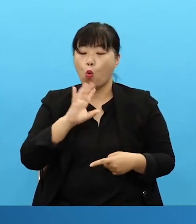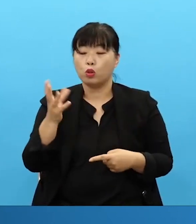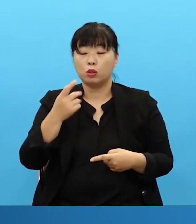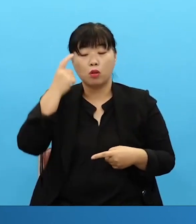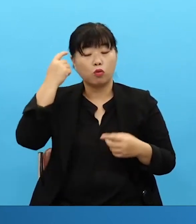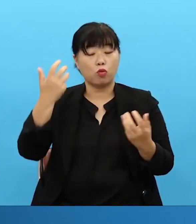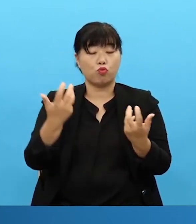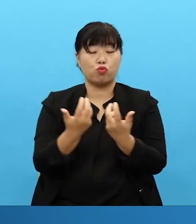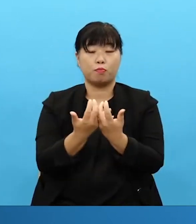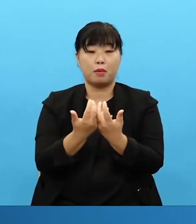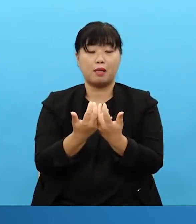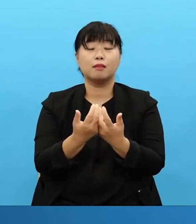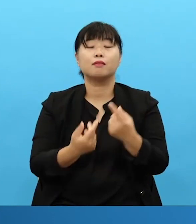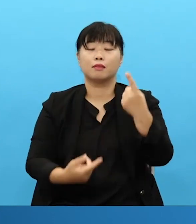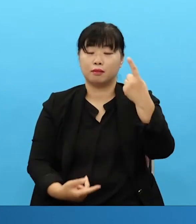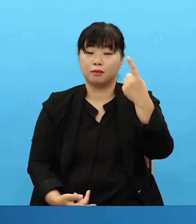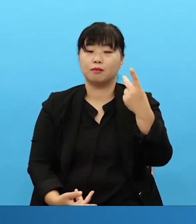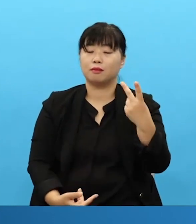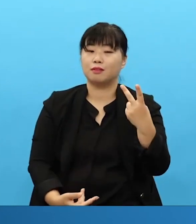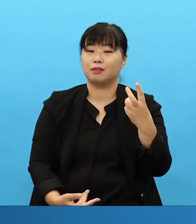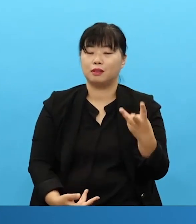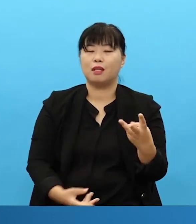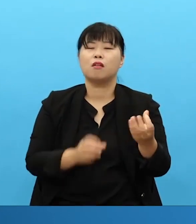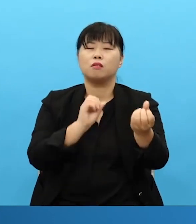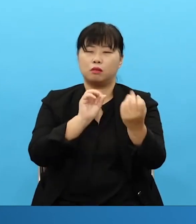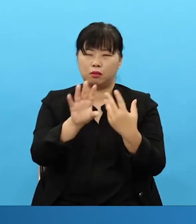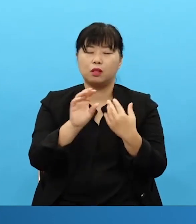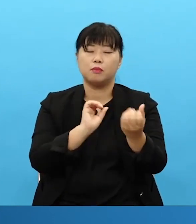And doing world evangelization only by the Holy Spirit. These three answers come.